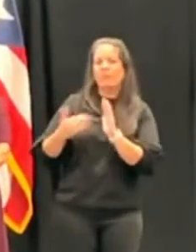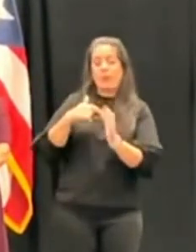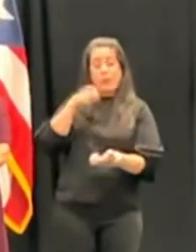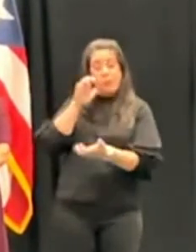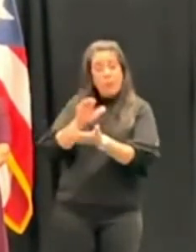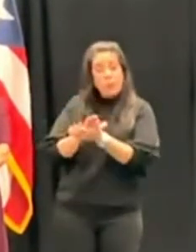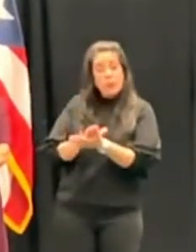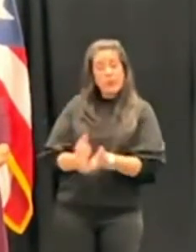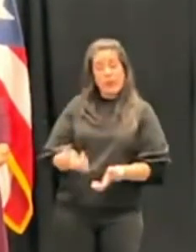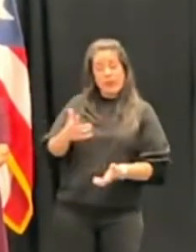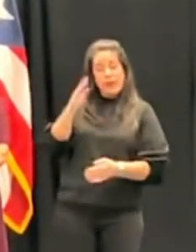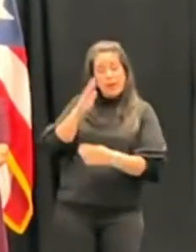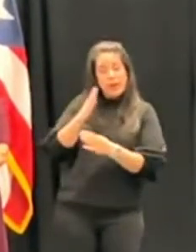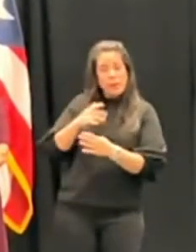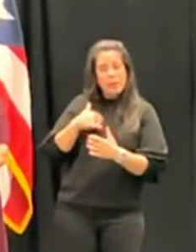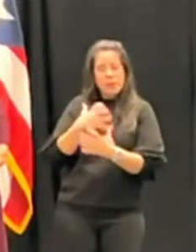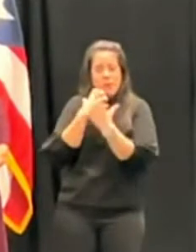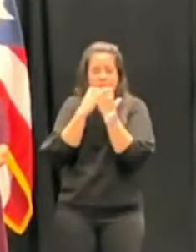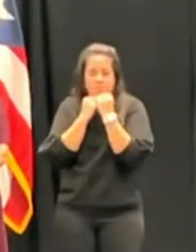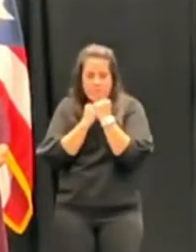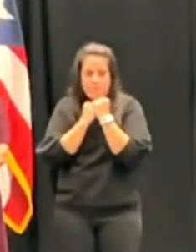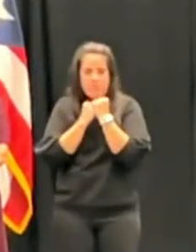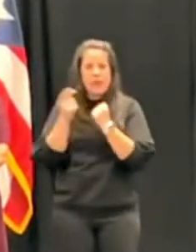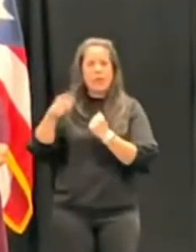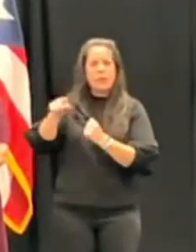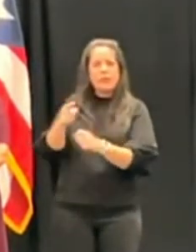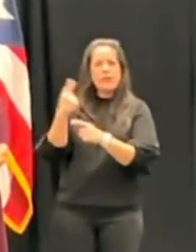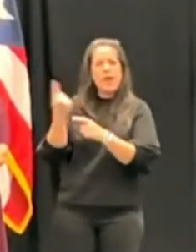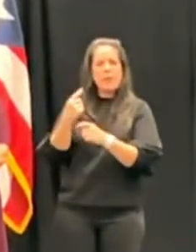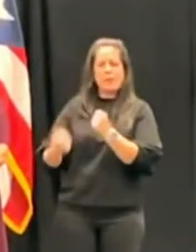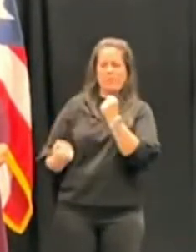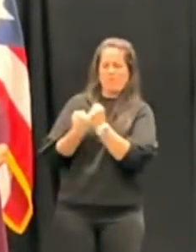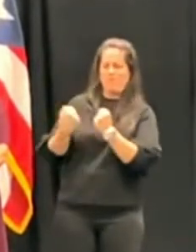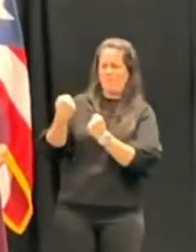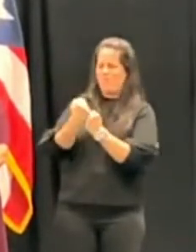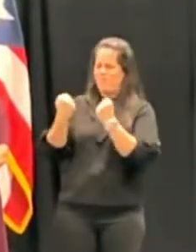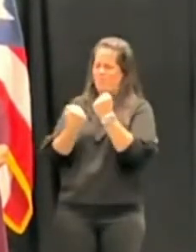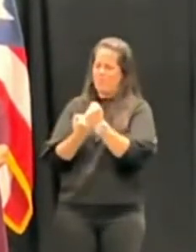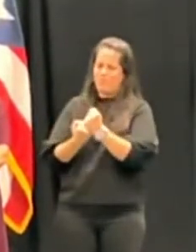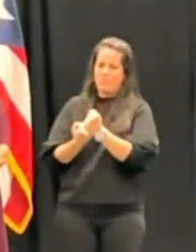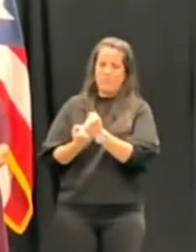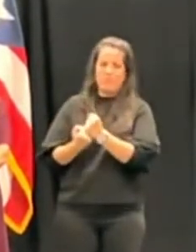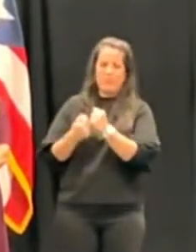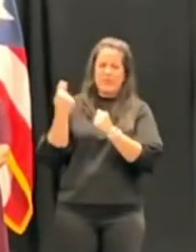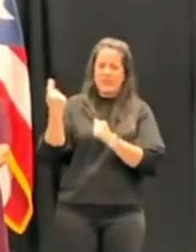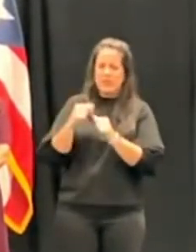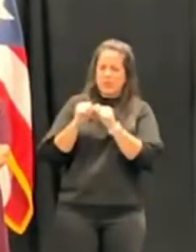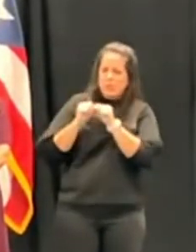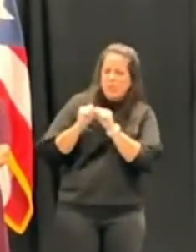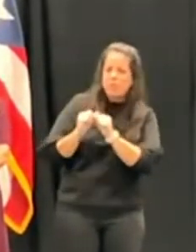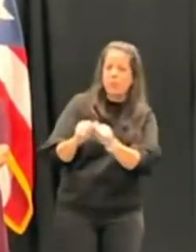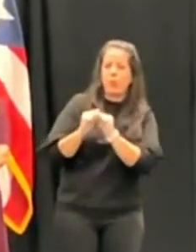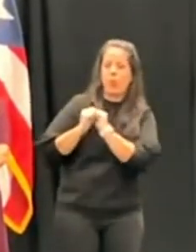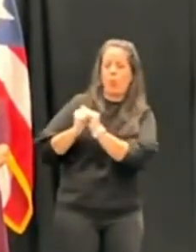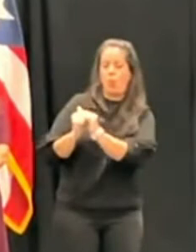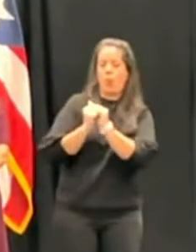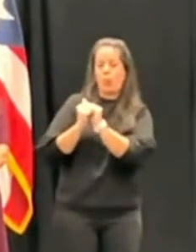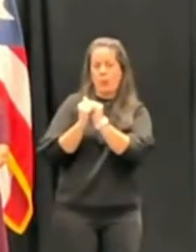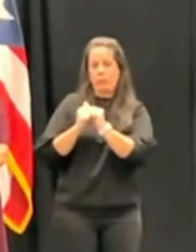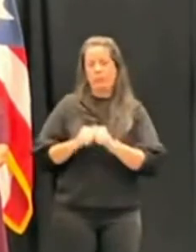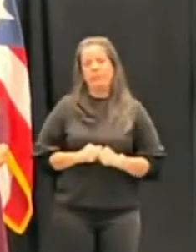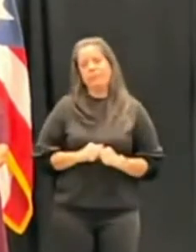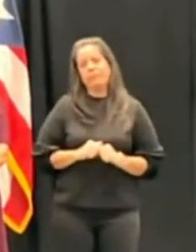esposo y a mis tres hijos amados porque siempre nos apoyamos incondicionalmente y nos mantenemos siempre unidos.